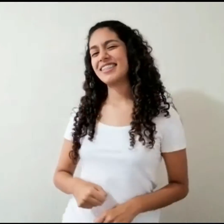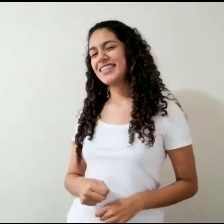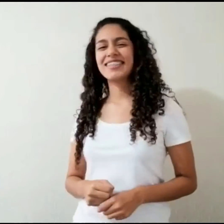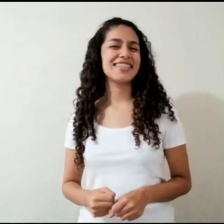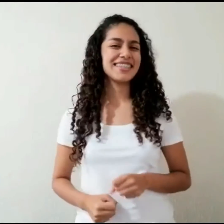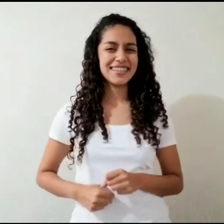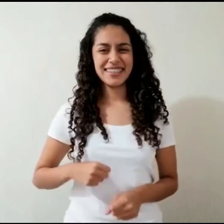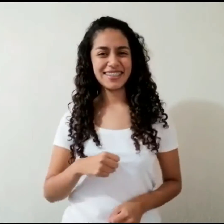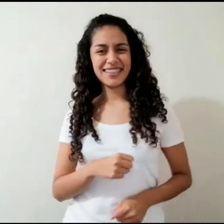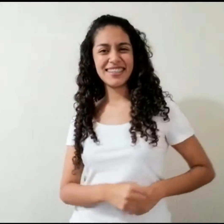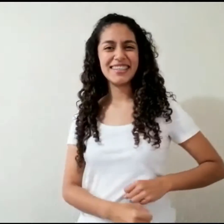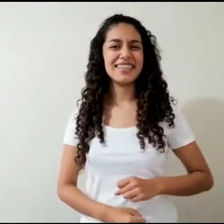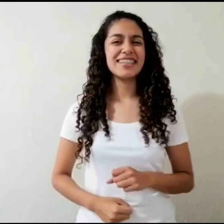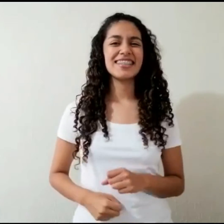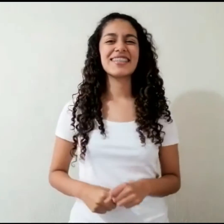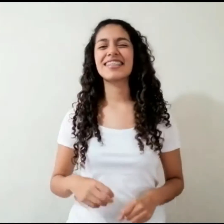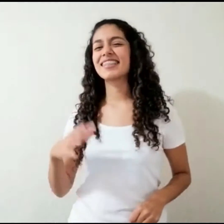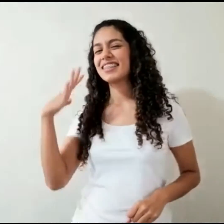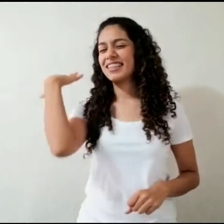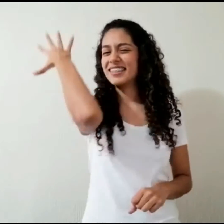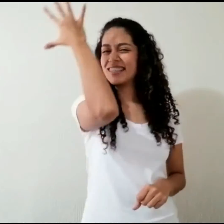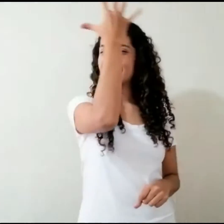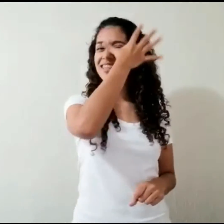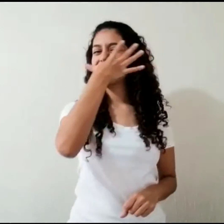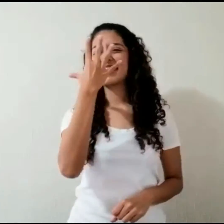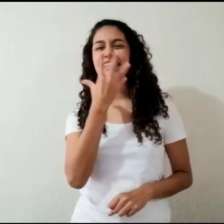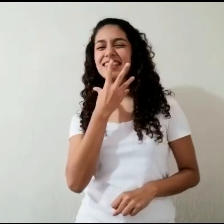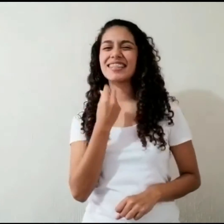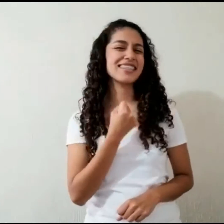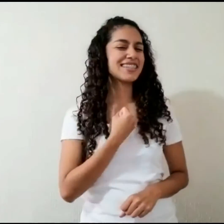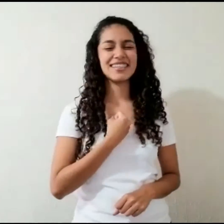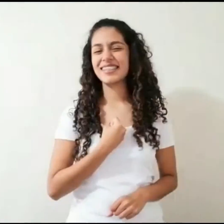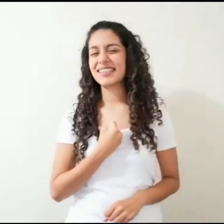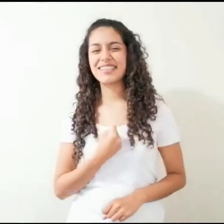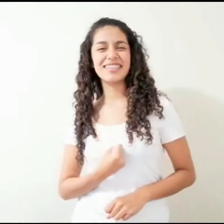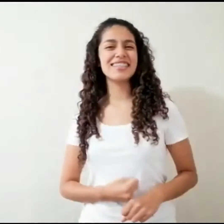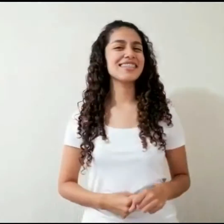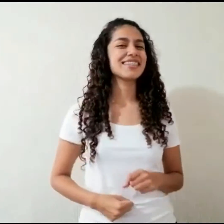chilero Ala, ala que bonito